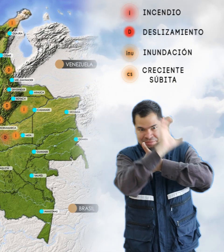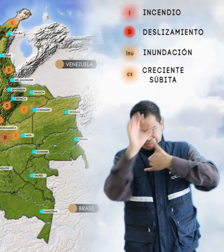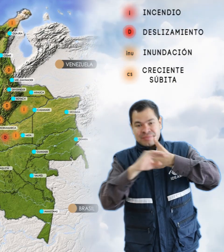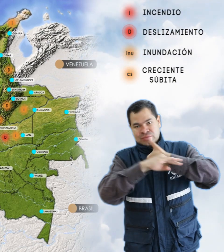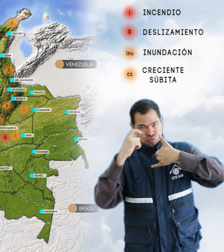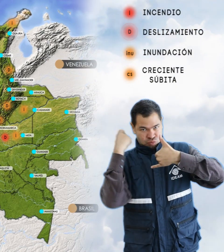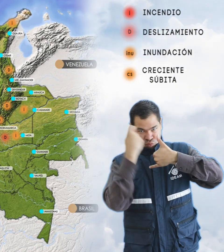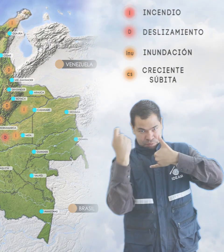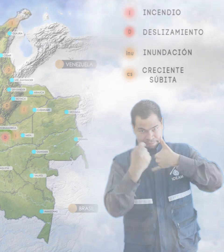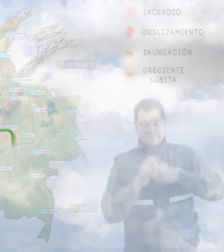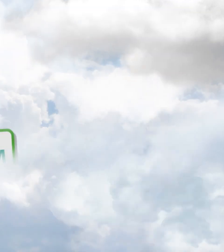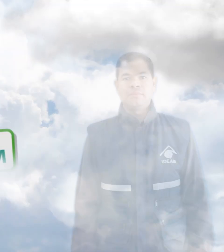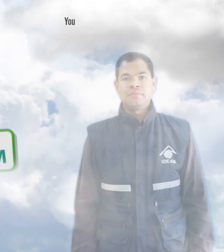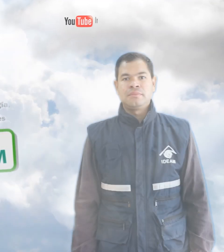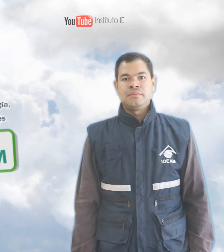Orinoquía.